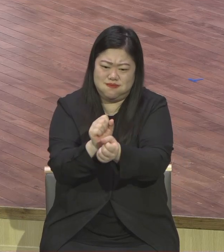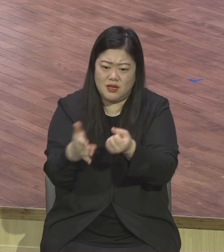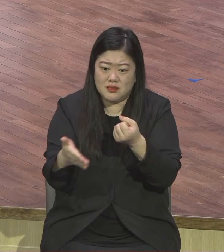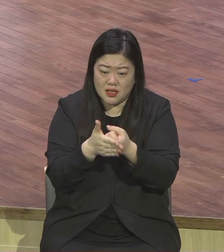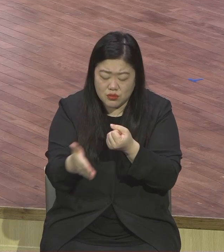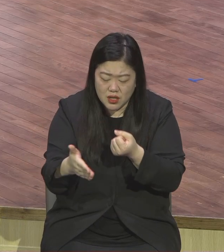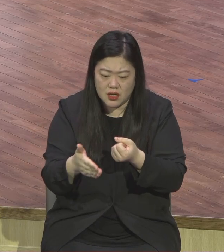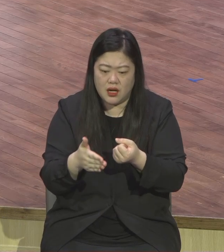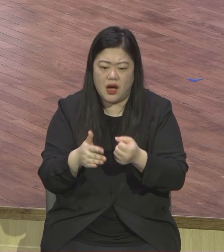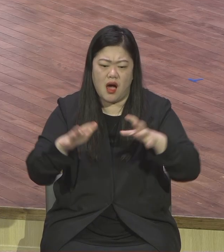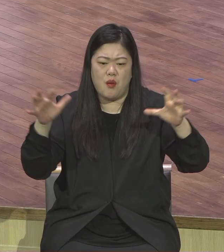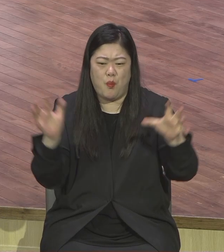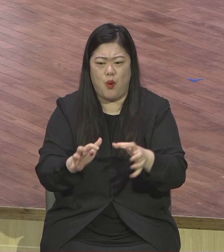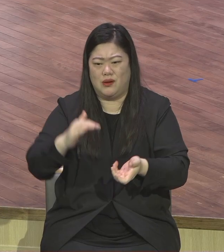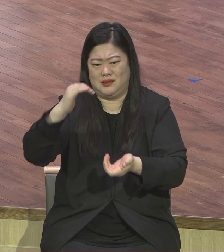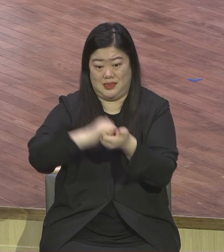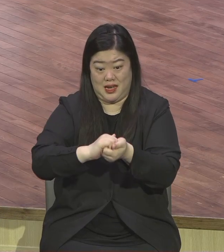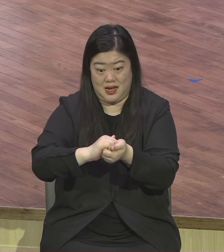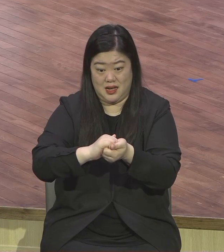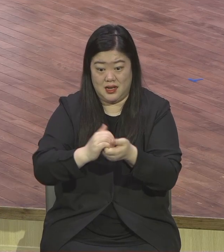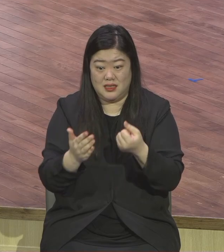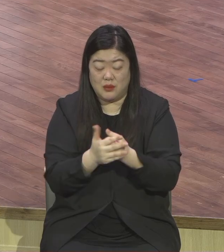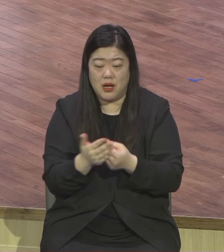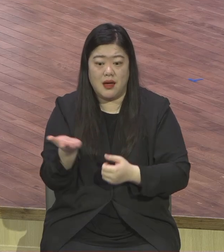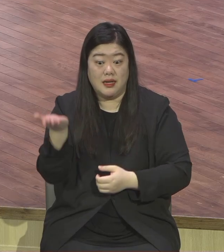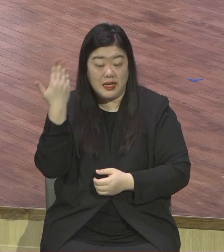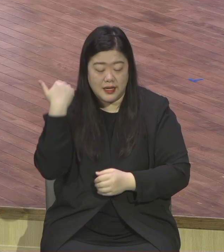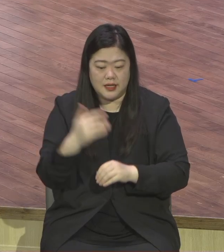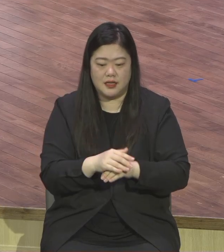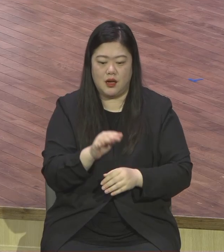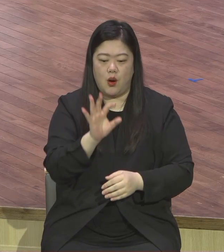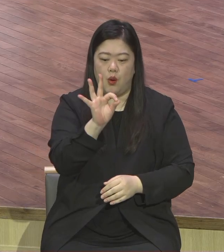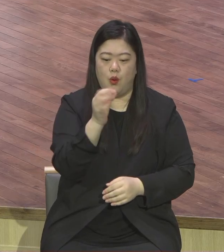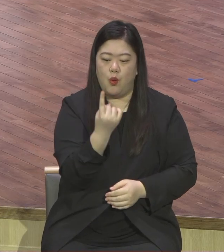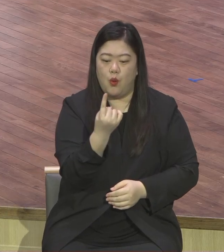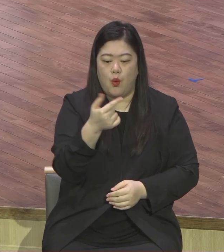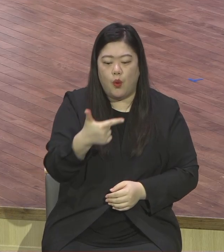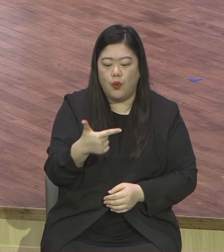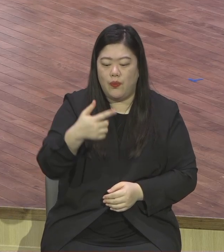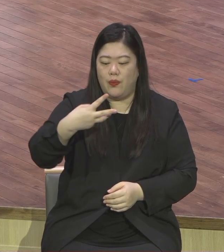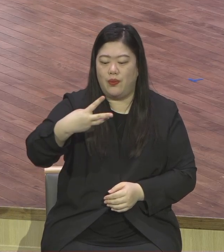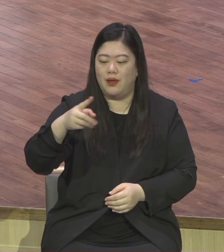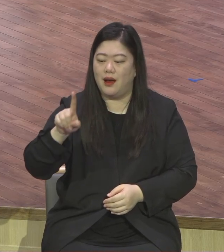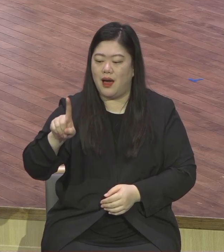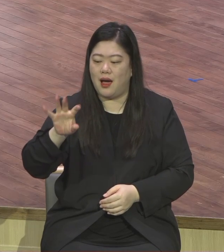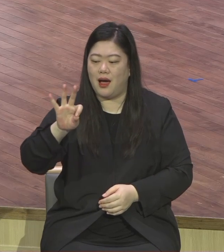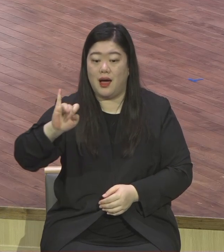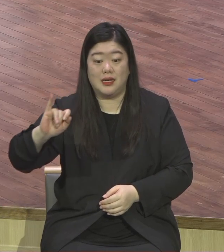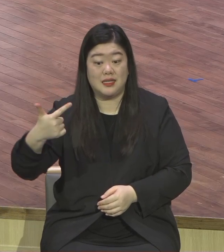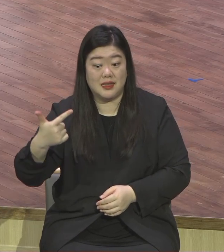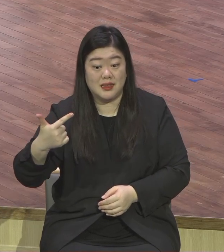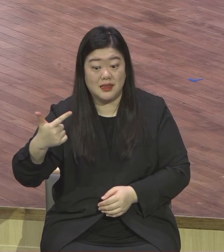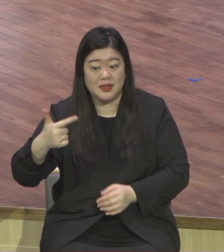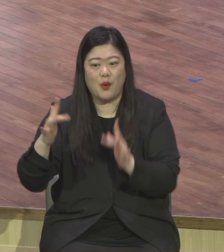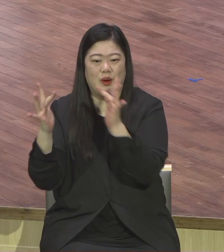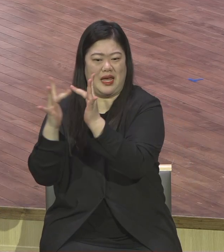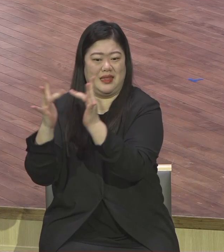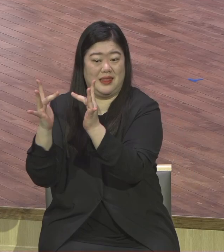말입니다. 온라인을 온라인으로 해서 방역수칙을 지키면서 오프라인으로 현장 예배 초청해서